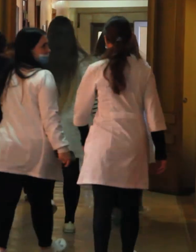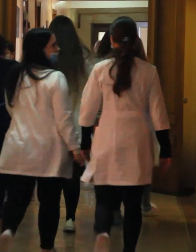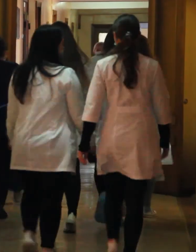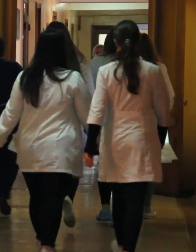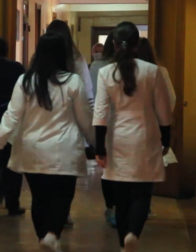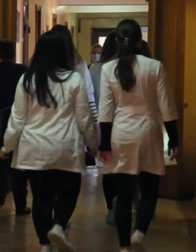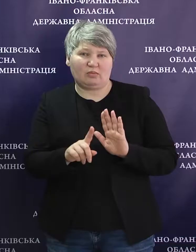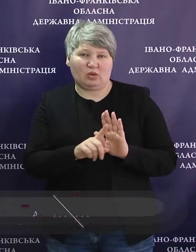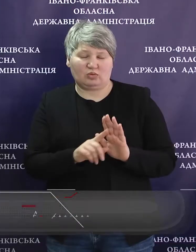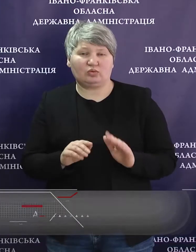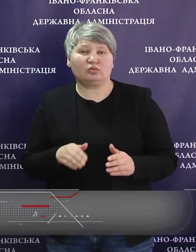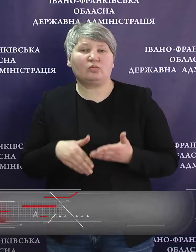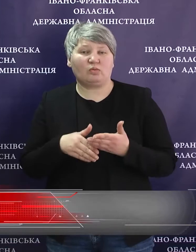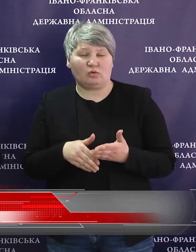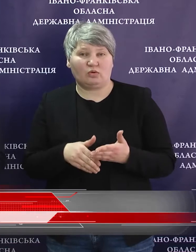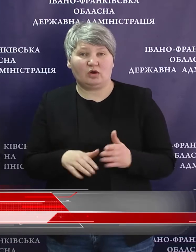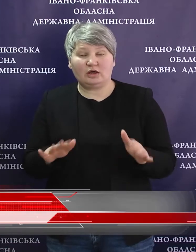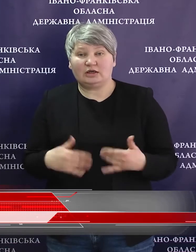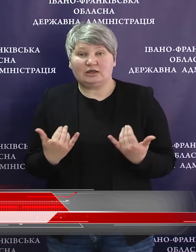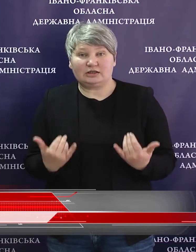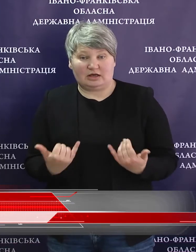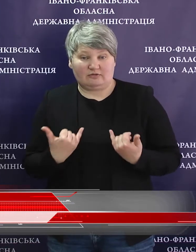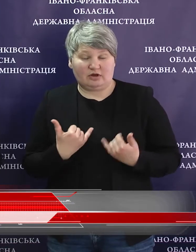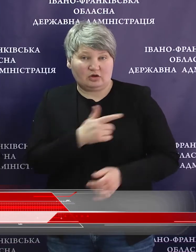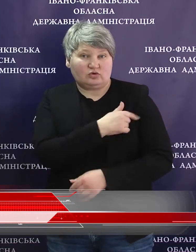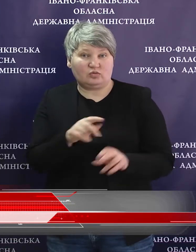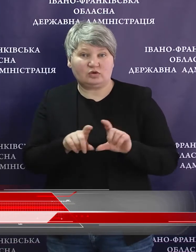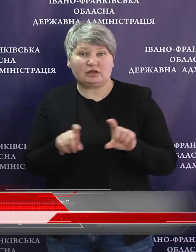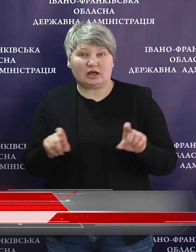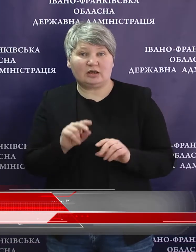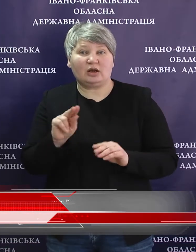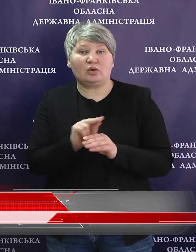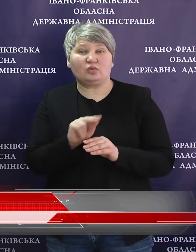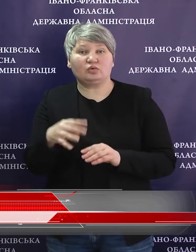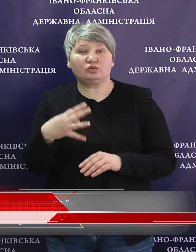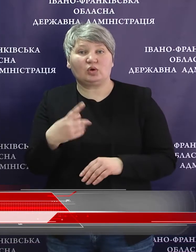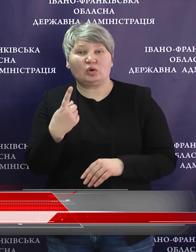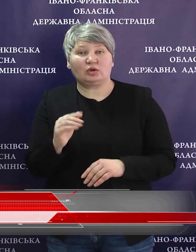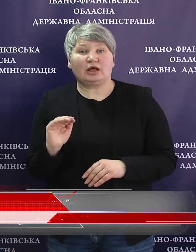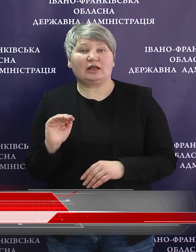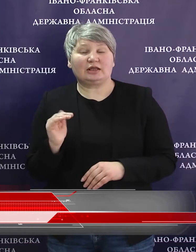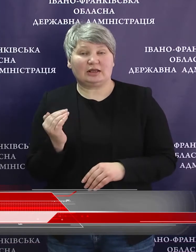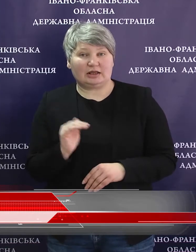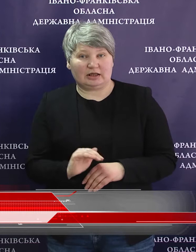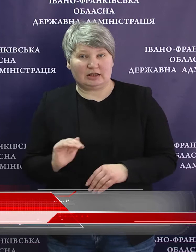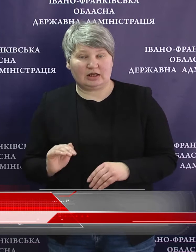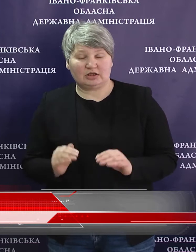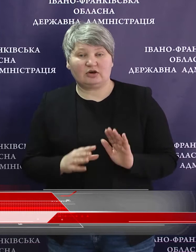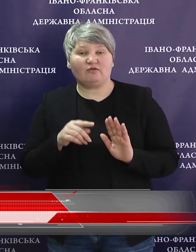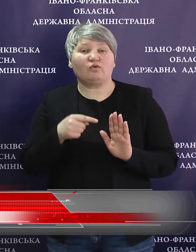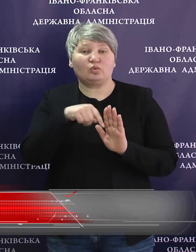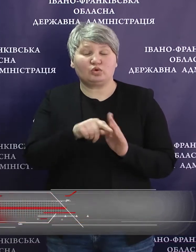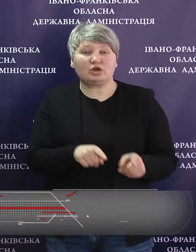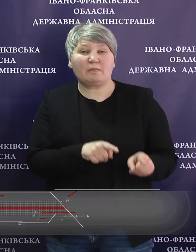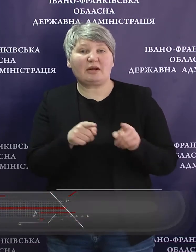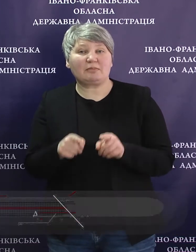з гарячих точок. На даний час в нашому закладі лікується 41 дитина. Це внутрішнє переміщення